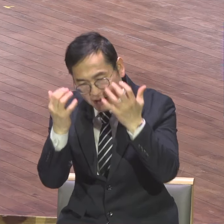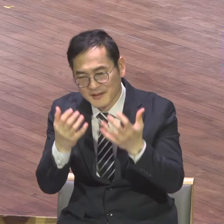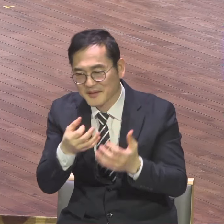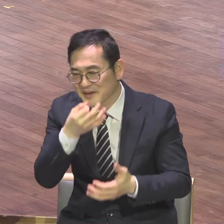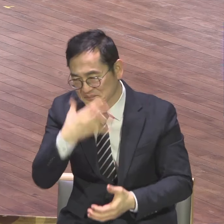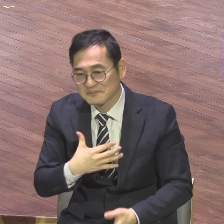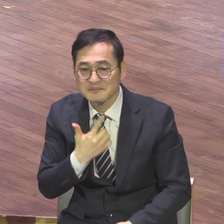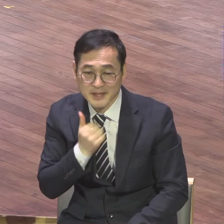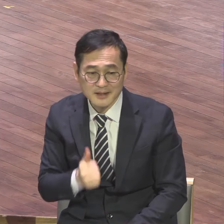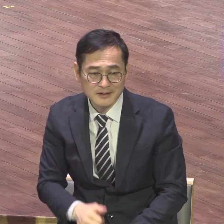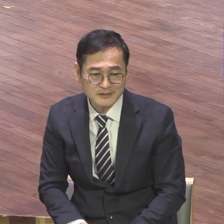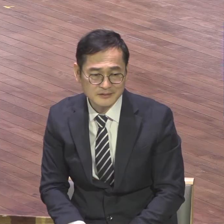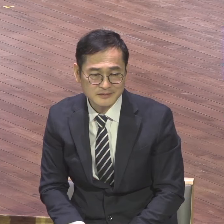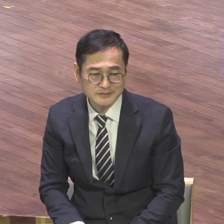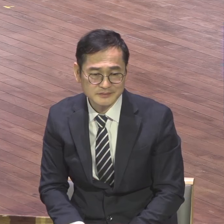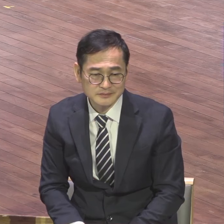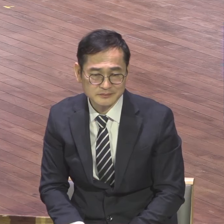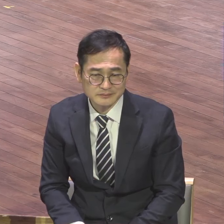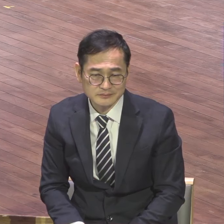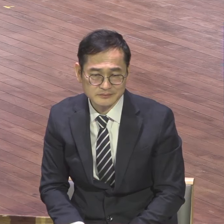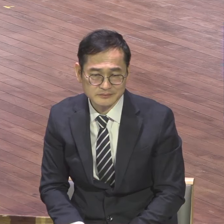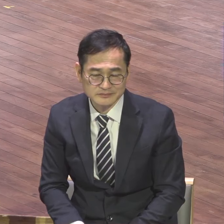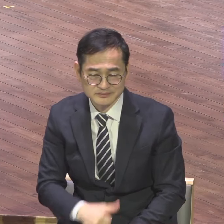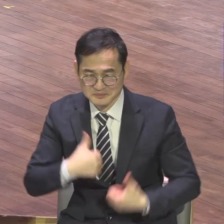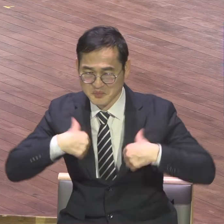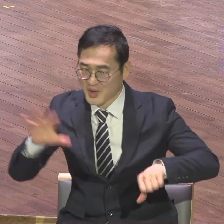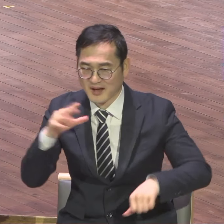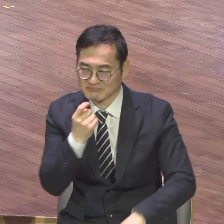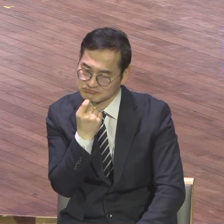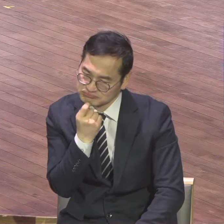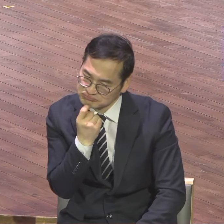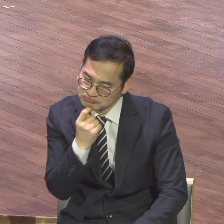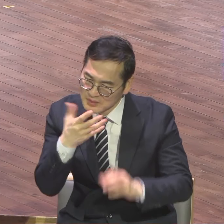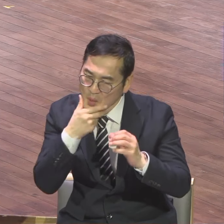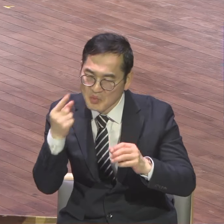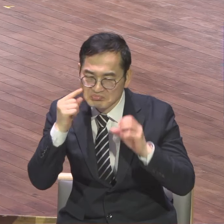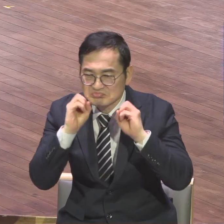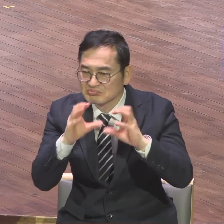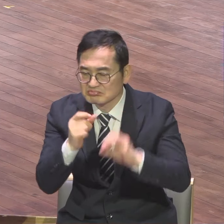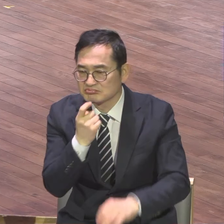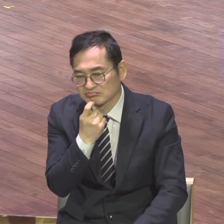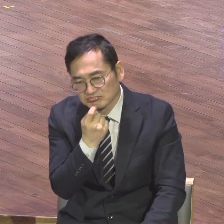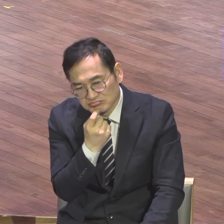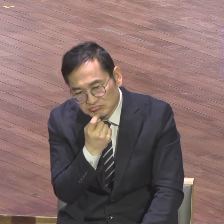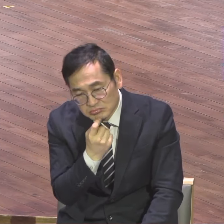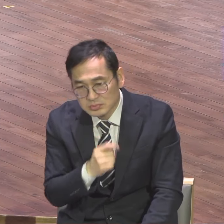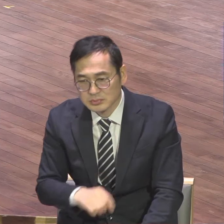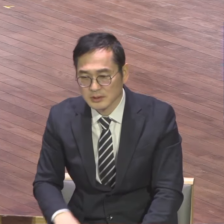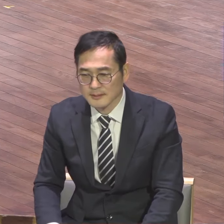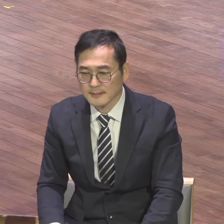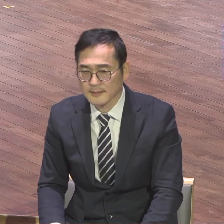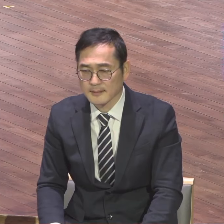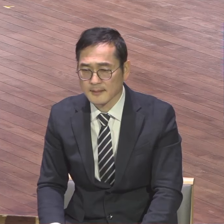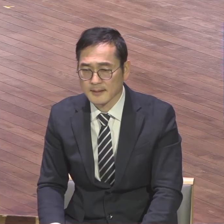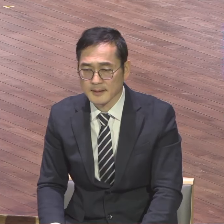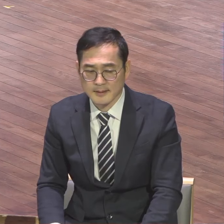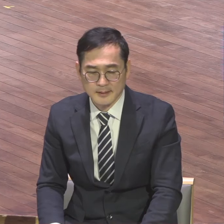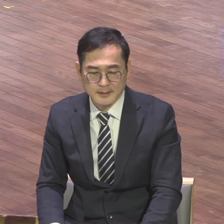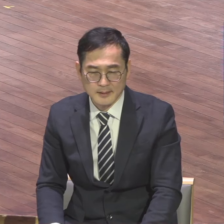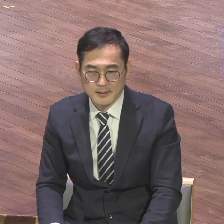그래서 복음을 증가합니다 그런데 그렇게 죽을 만큼 맞아가 쓰레기통에 던져지기도